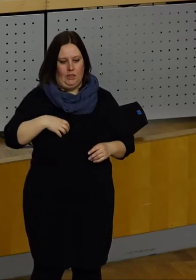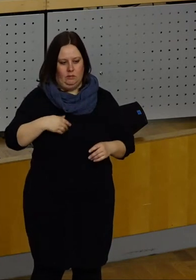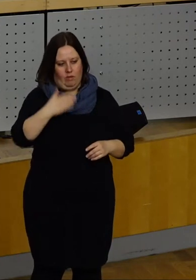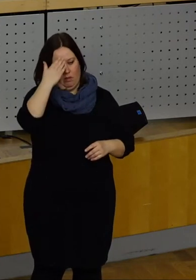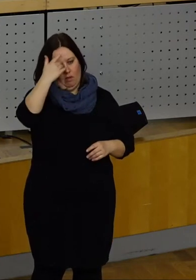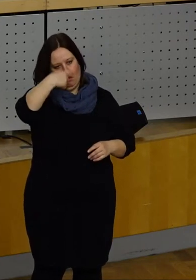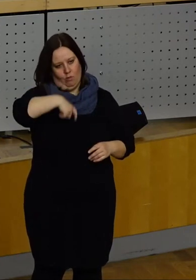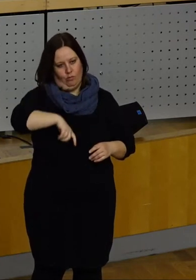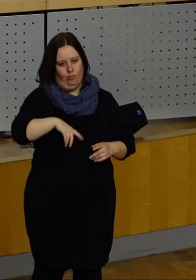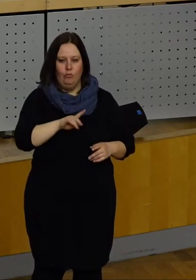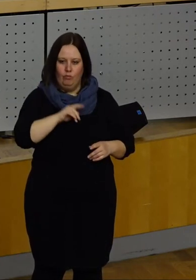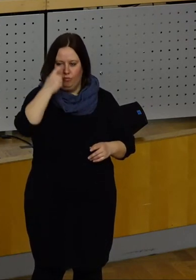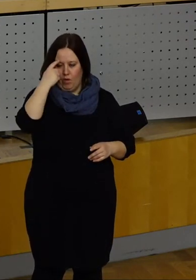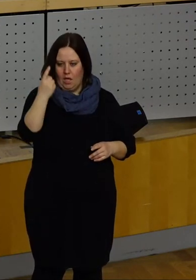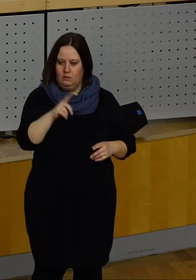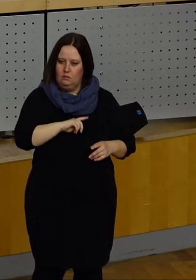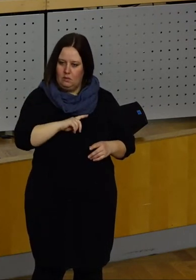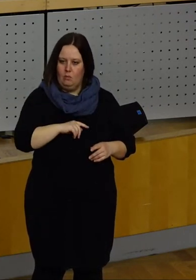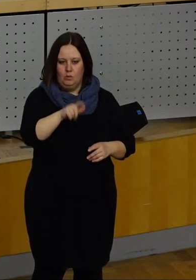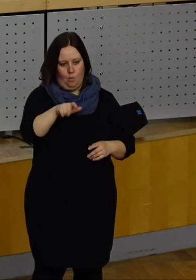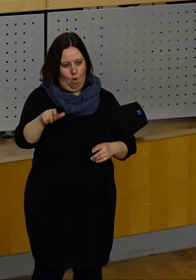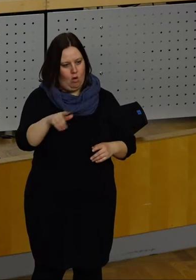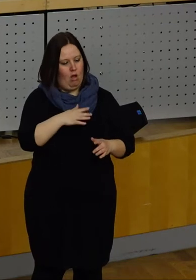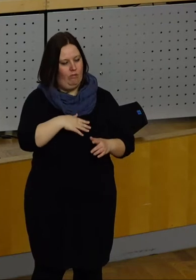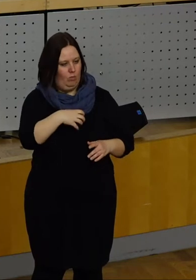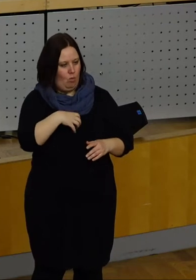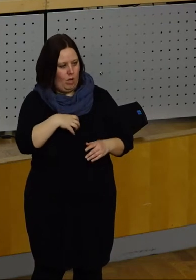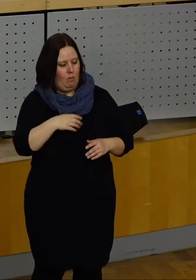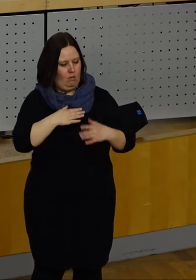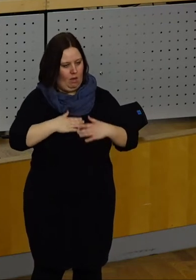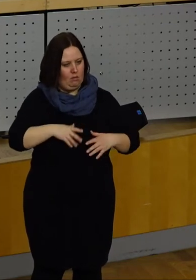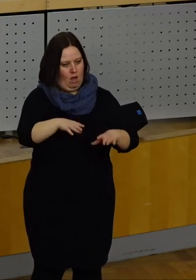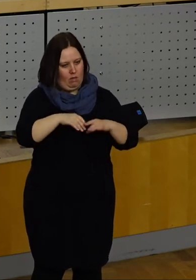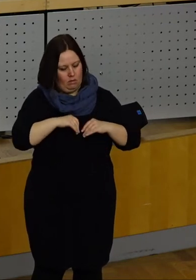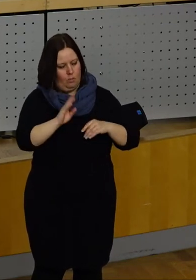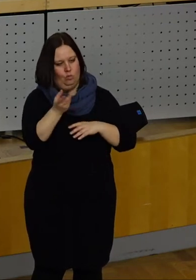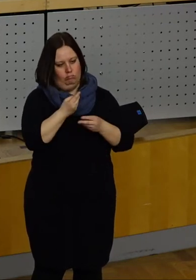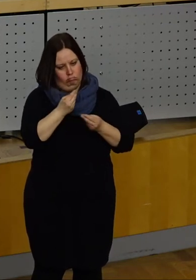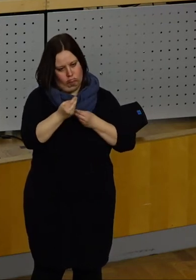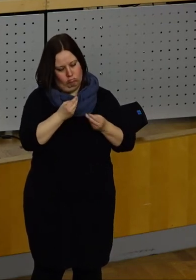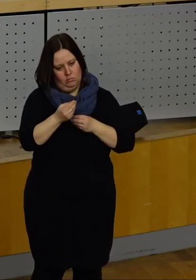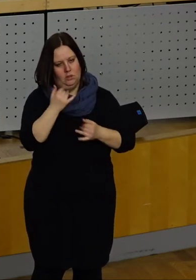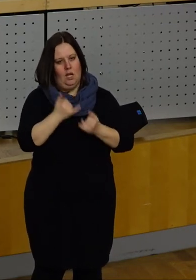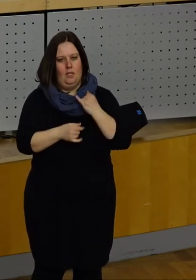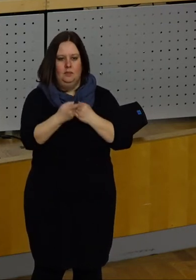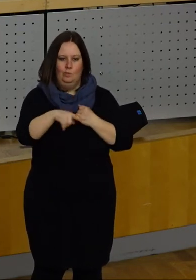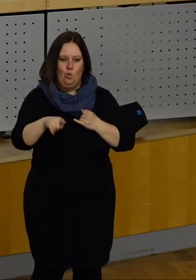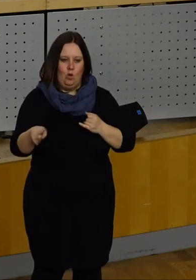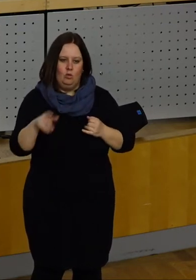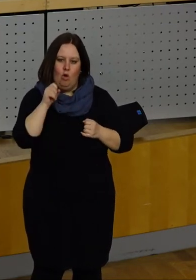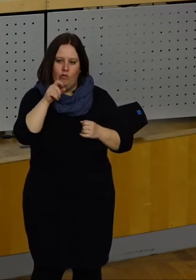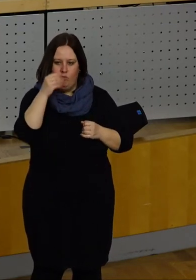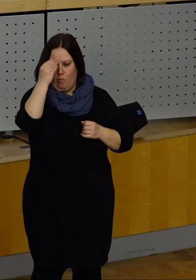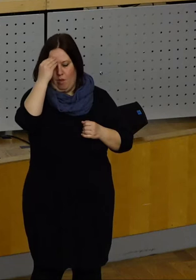der mich kennt, weiß, dass ich die Anliegen der Bürger sehr ernst nehme und regelmäßig den Austausch mit ihnen suche. In den letzten Monaten musste ich oft